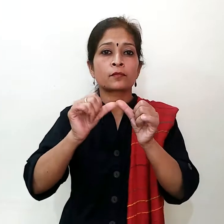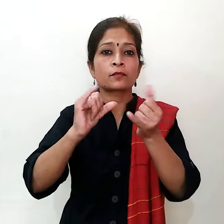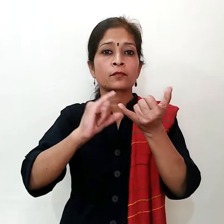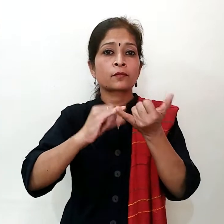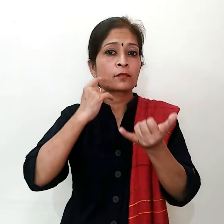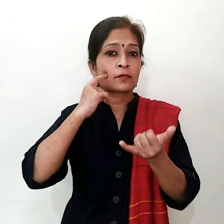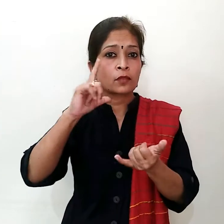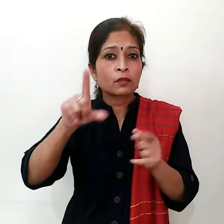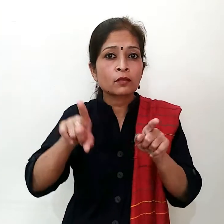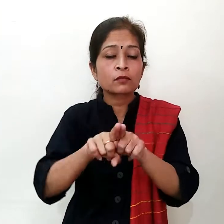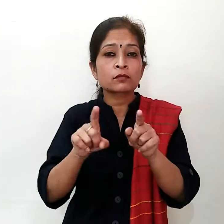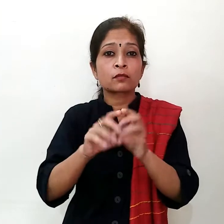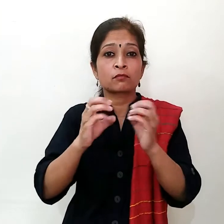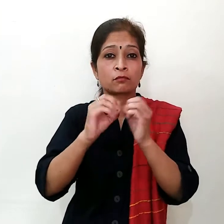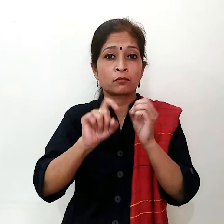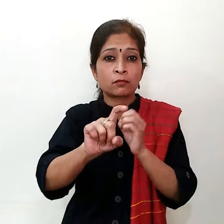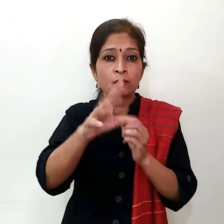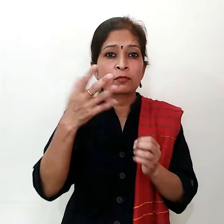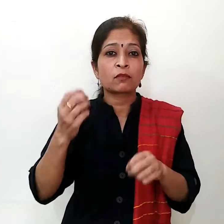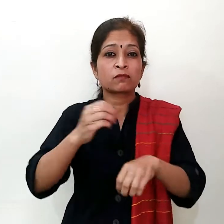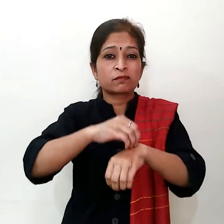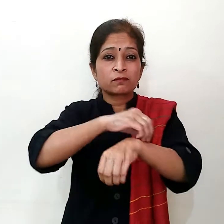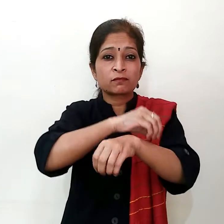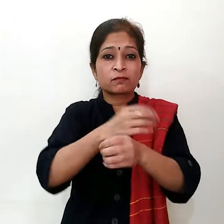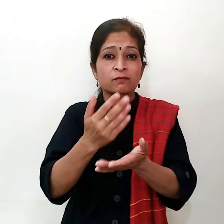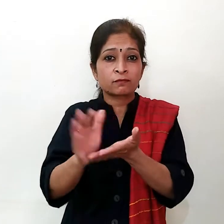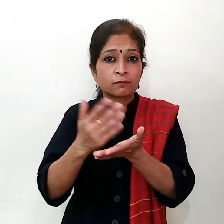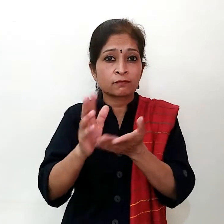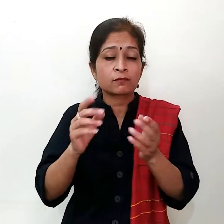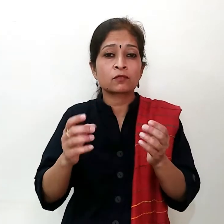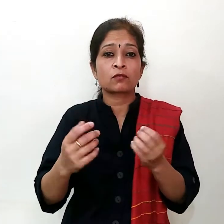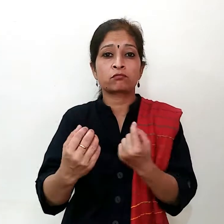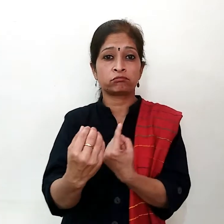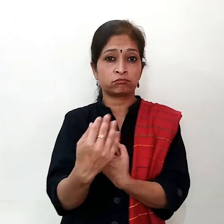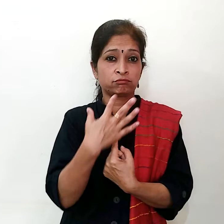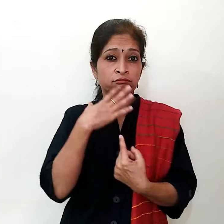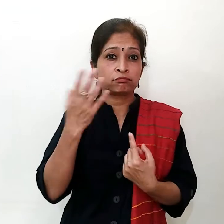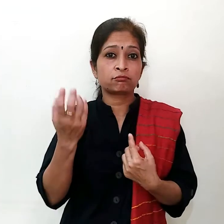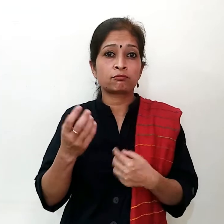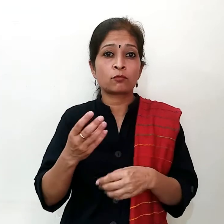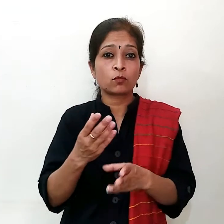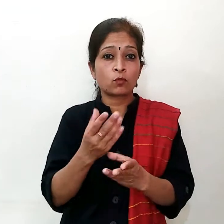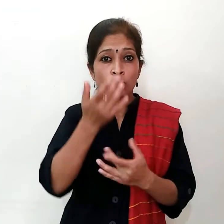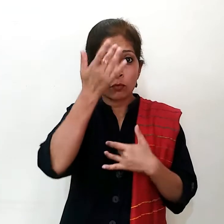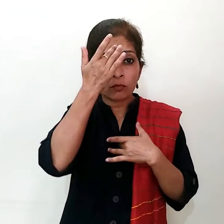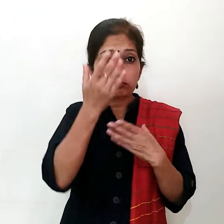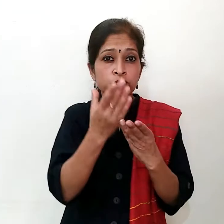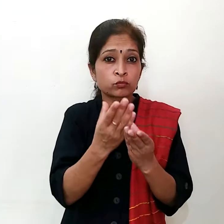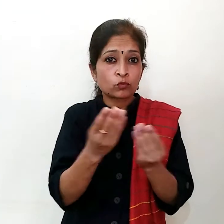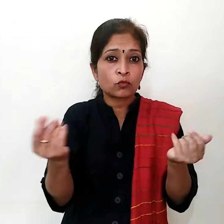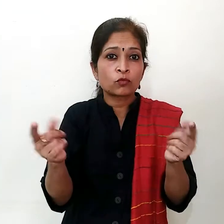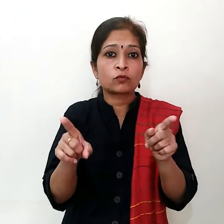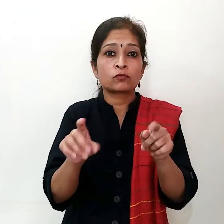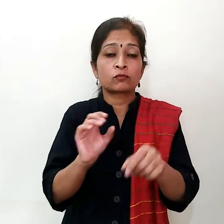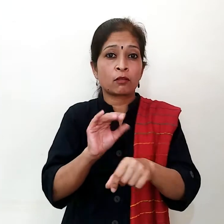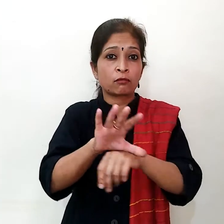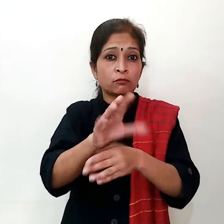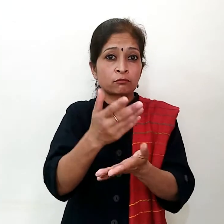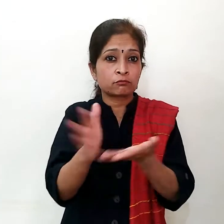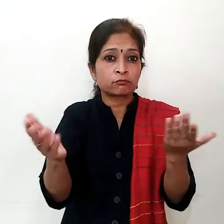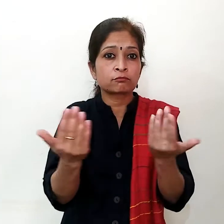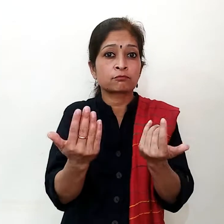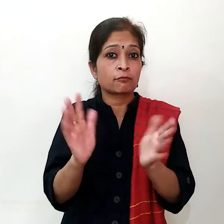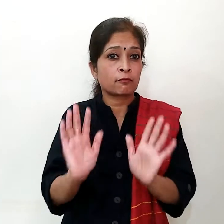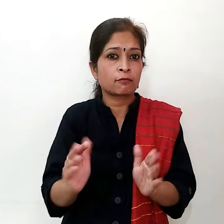तुलसी अपने एंटी बैक्टिरियर, एंटी फंगर, एंटी ऑक्सिडेंट, एंटी सेप्टिक, एंटी कैंसर आधी गुड़ों के लिए जानी